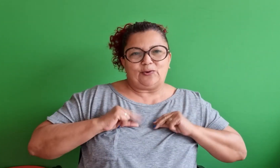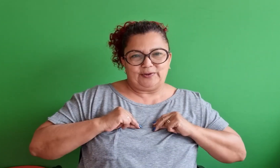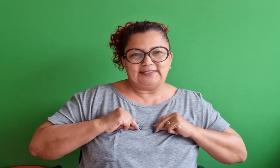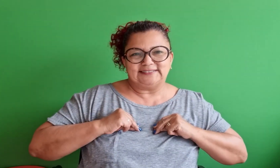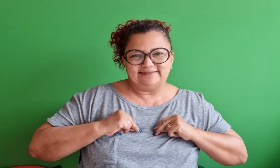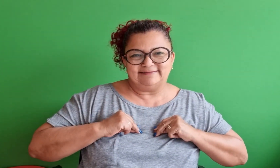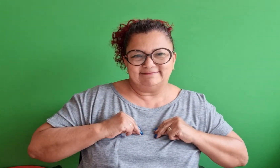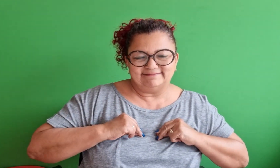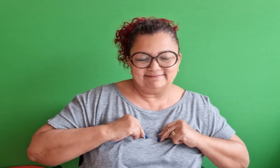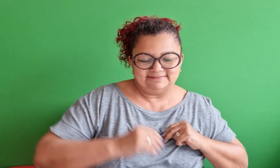é a mais meritória.